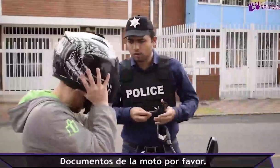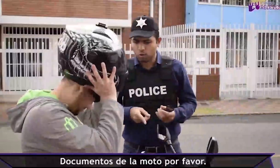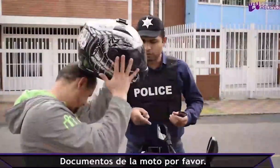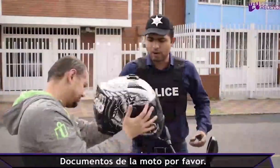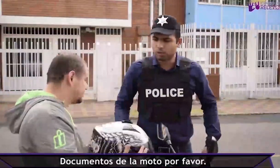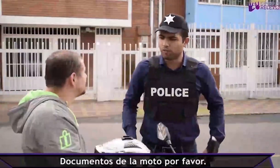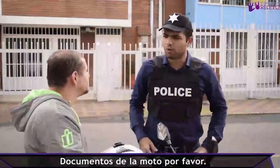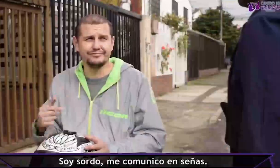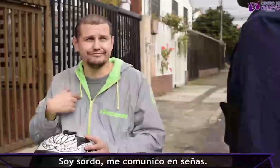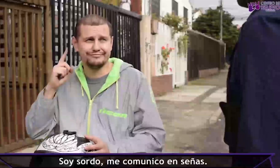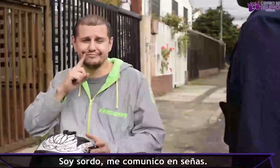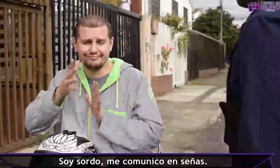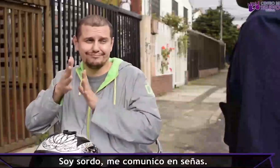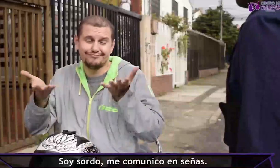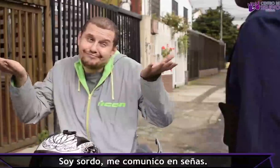documentos de la moto por favor soy sordo